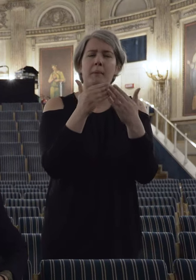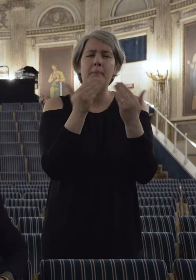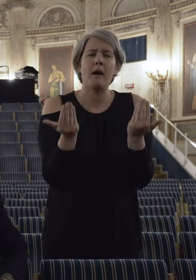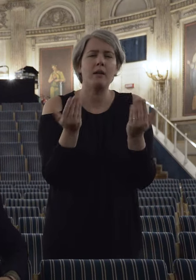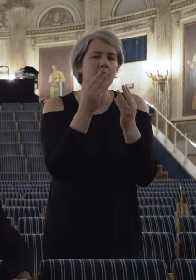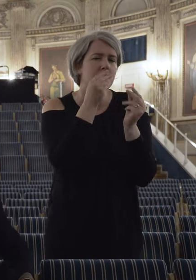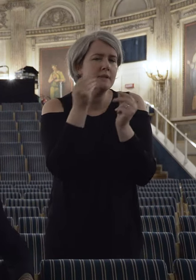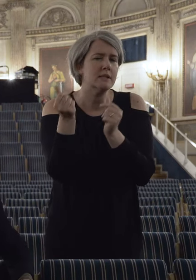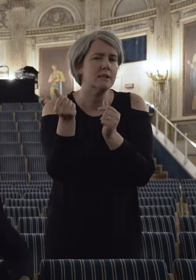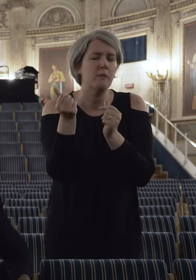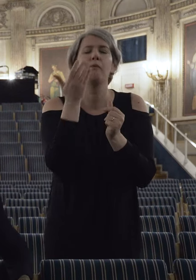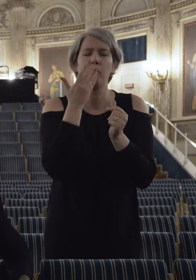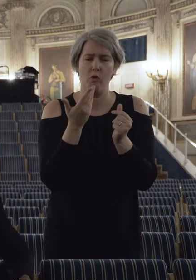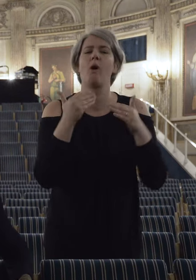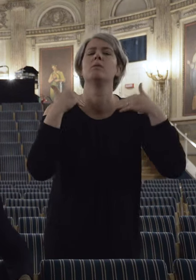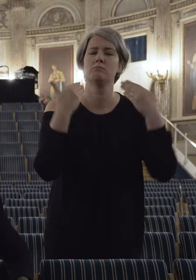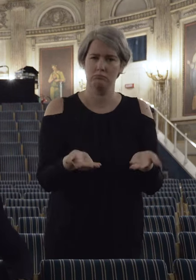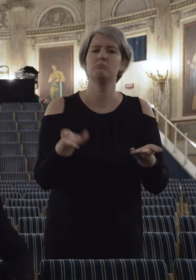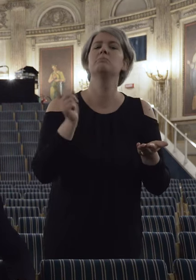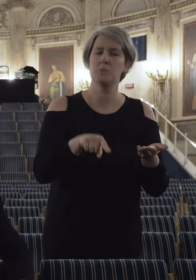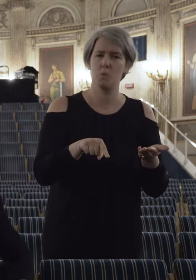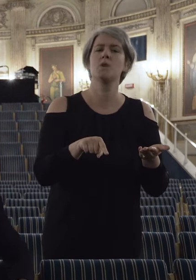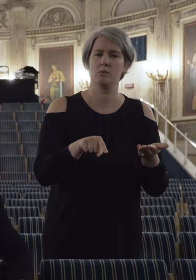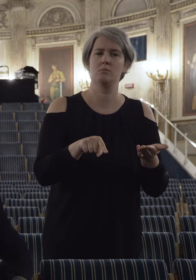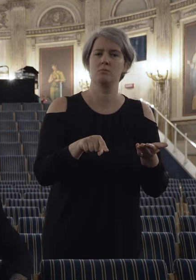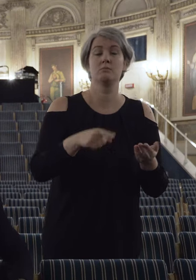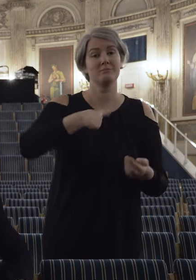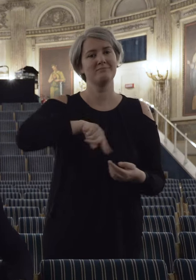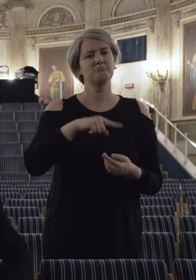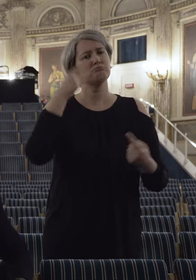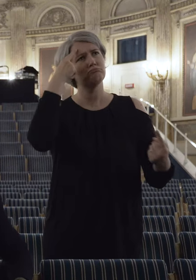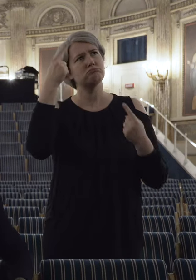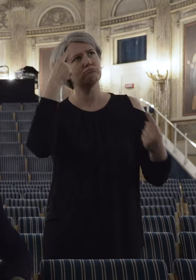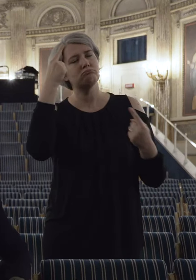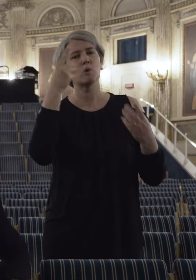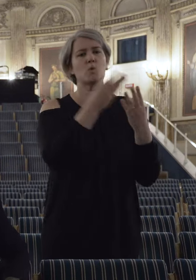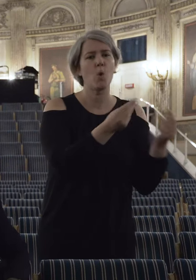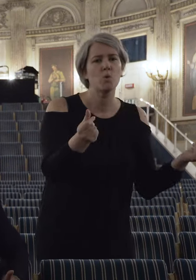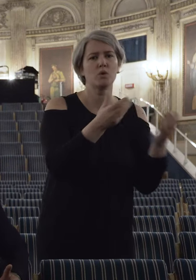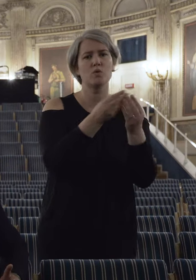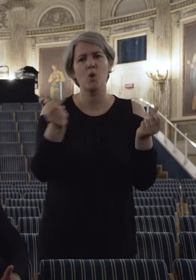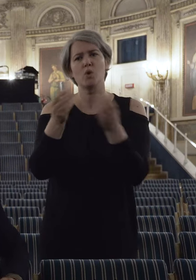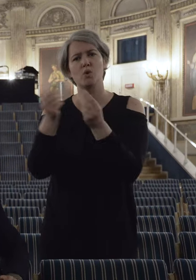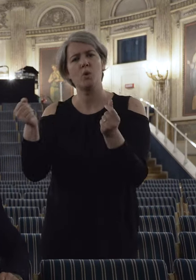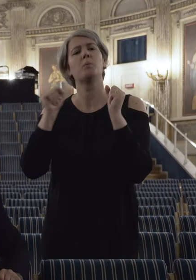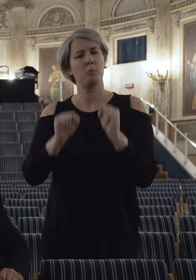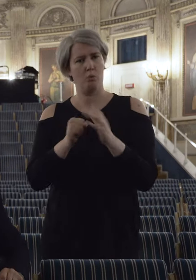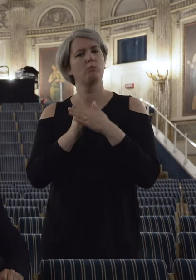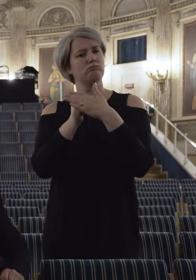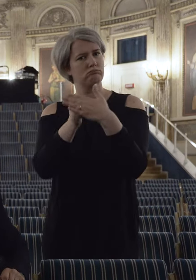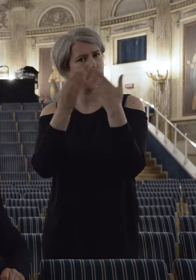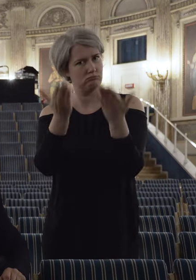le barriere più invisibili. Per questo abbiamo ideato diverse soluzioni che potranno essere il supporto.